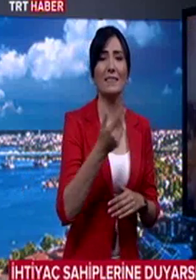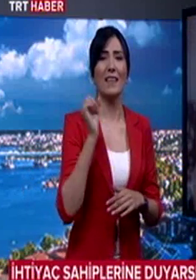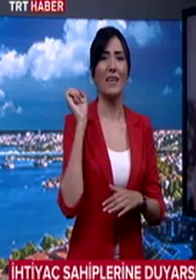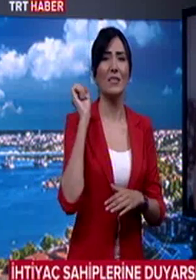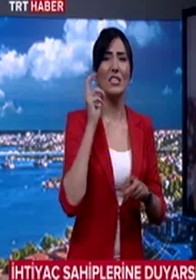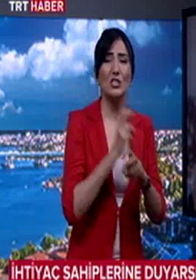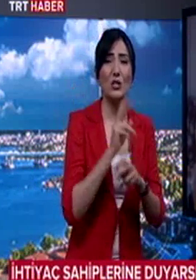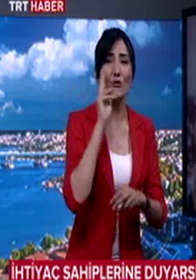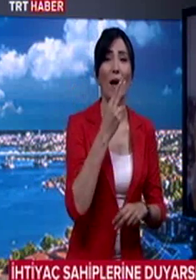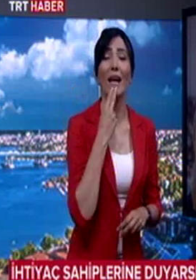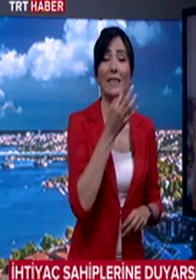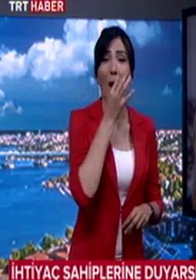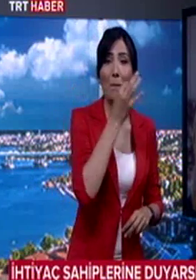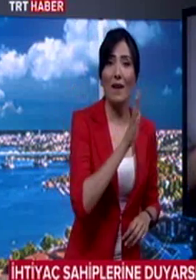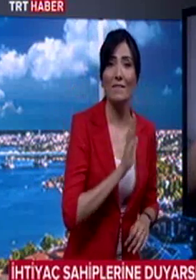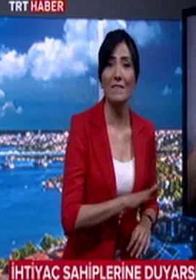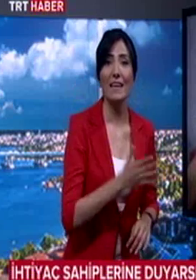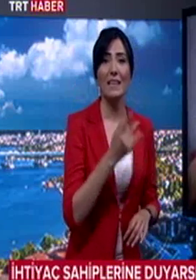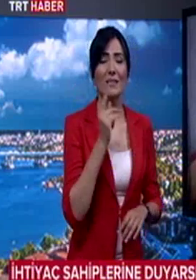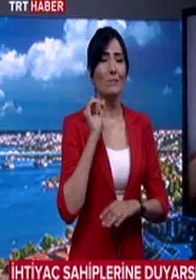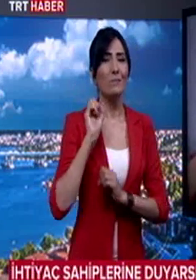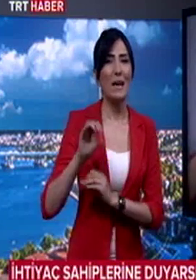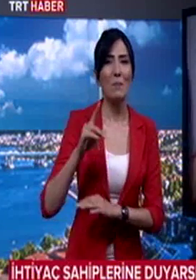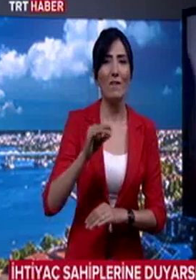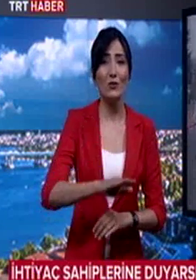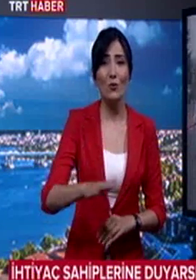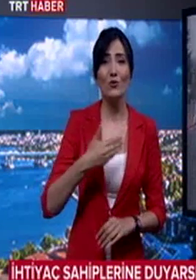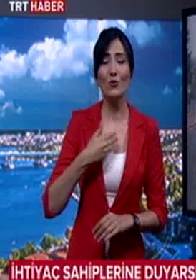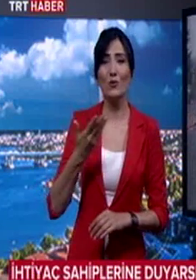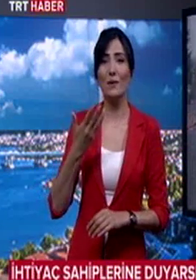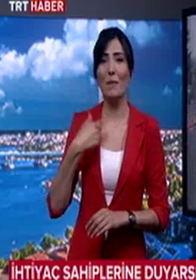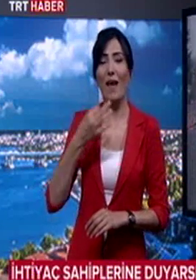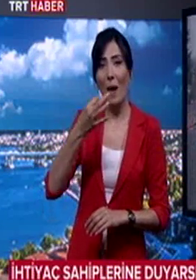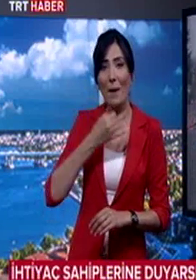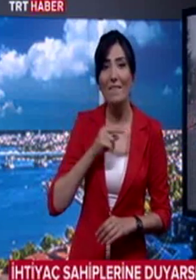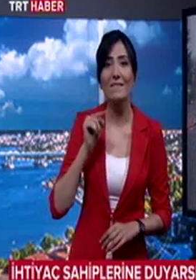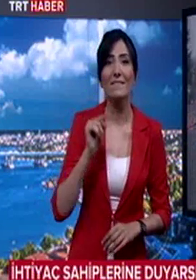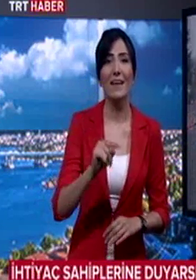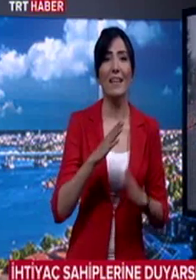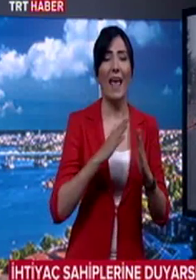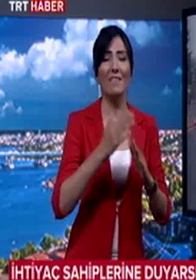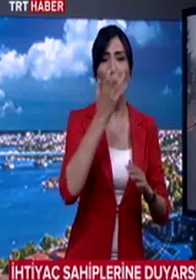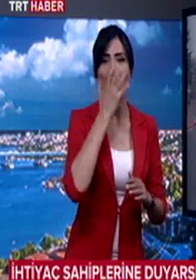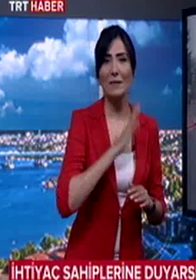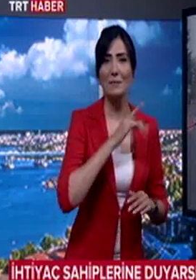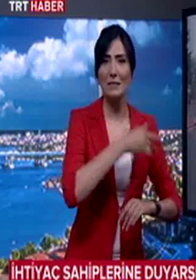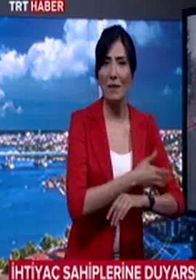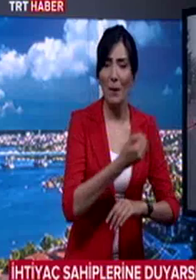bildirin. İhmal ve istismara uğrayan çocuğu bize bildirin. Evde bakım hizmeti almaz gereken varsa onu bildirin.